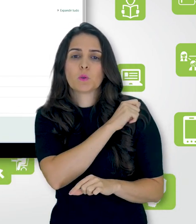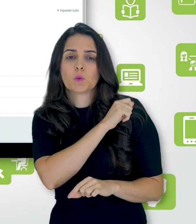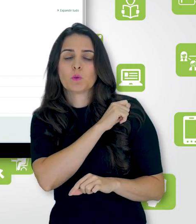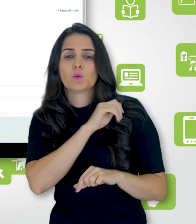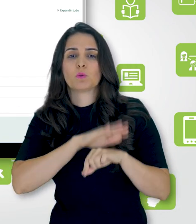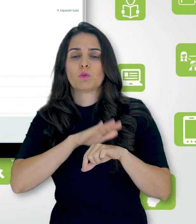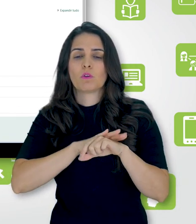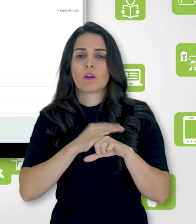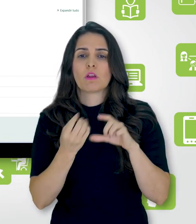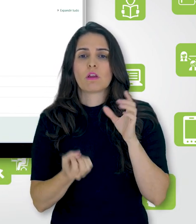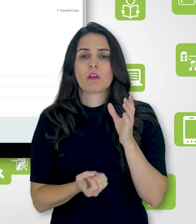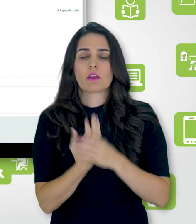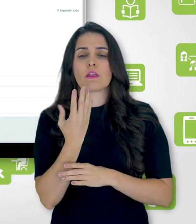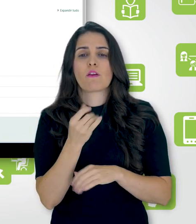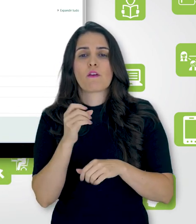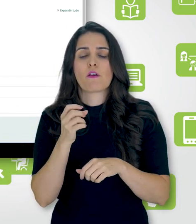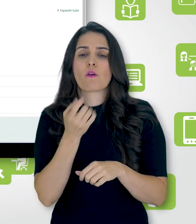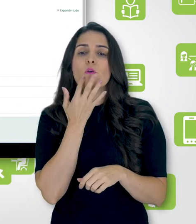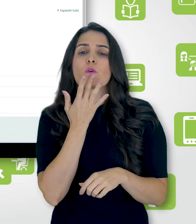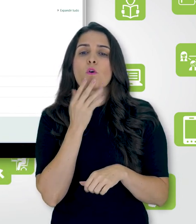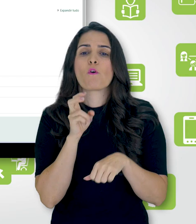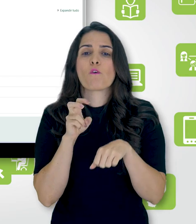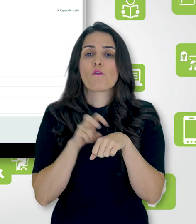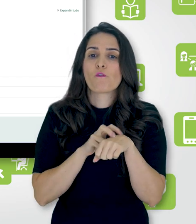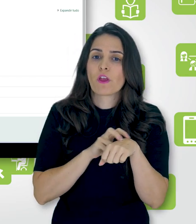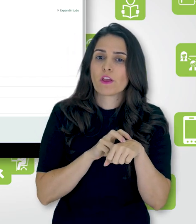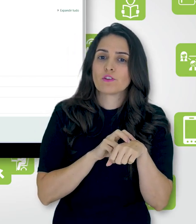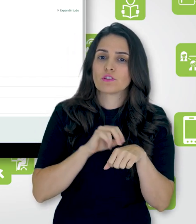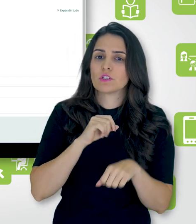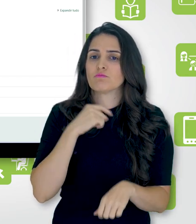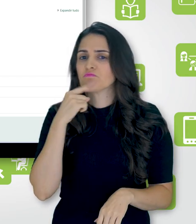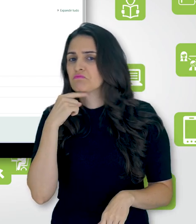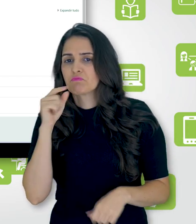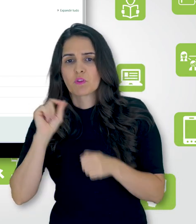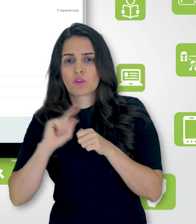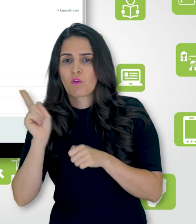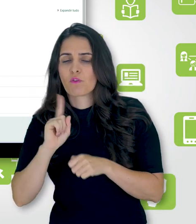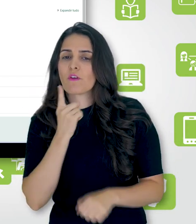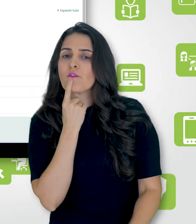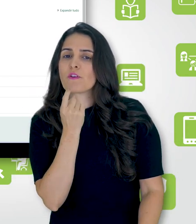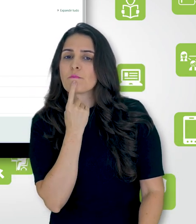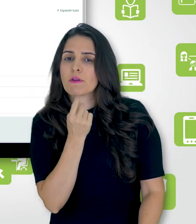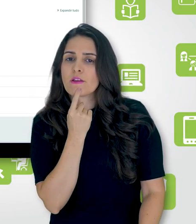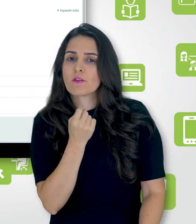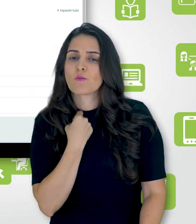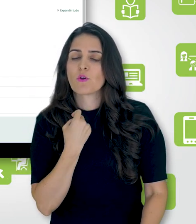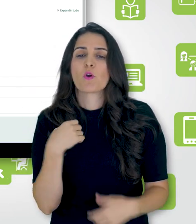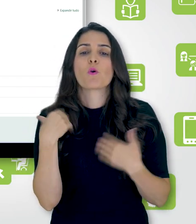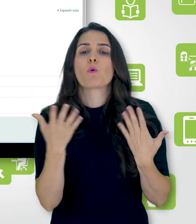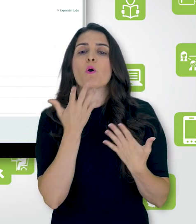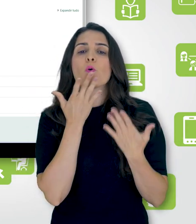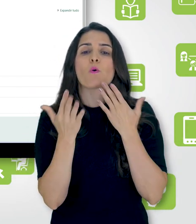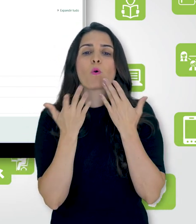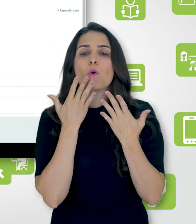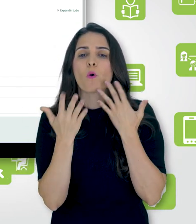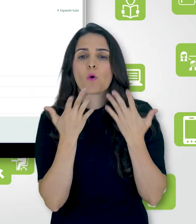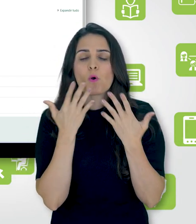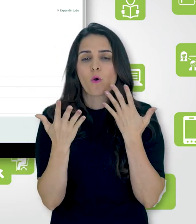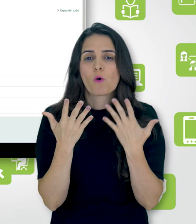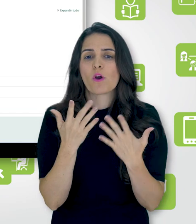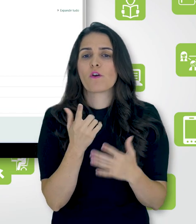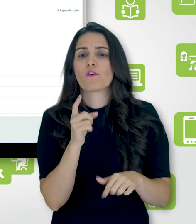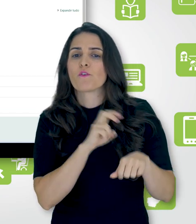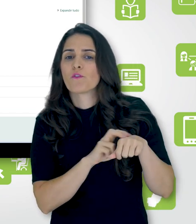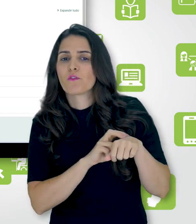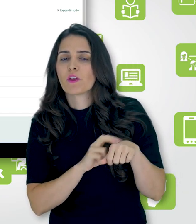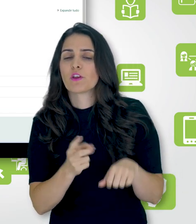se ele fez, aparece esse ícone verde, se ele não fez o vermelho. Então, eu também vou optar por utilizar esses ícones.